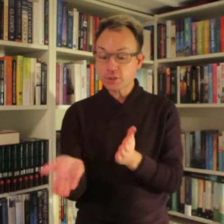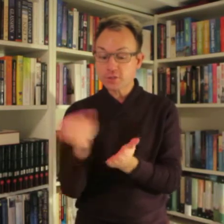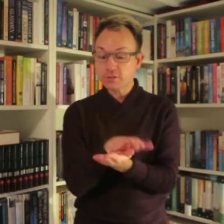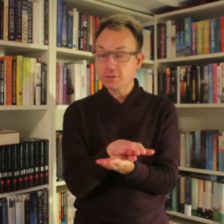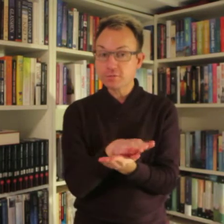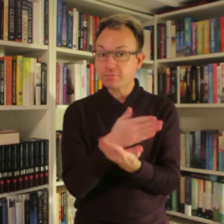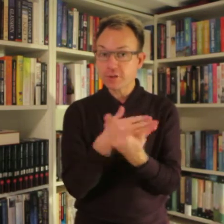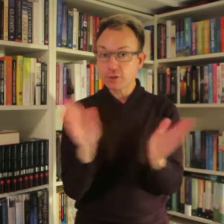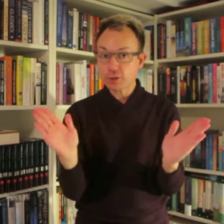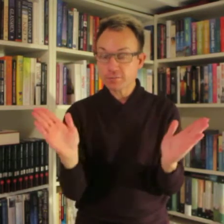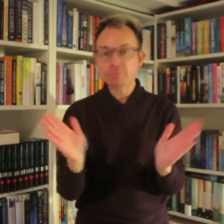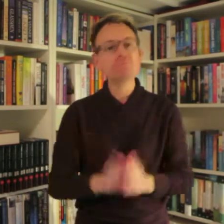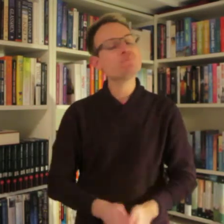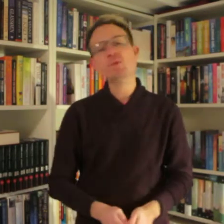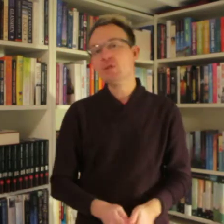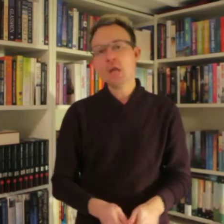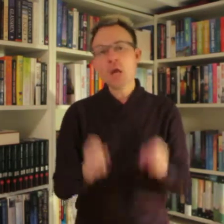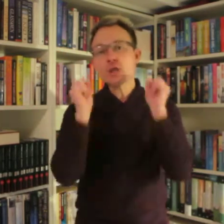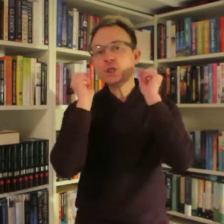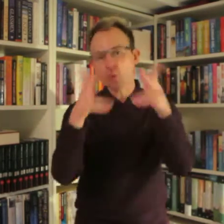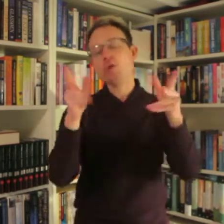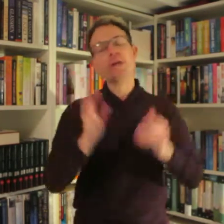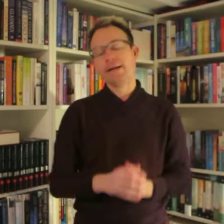For slut, troede jeg.